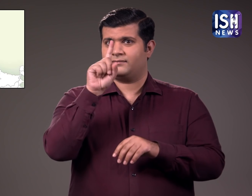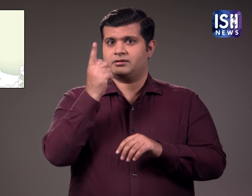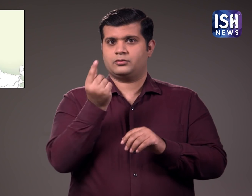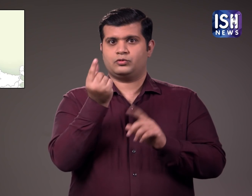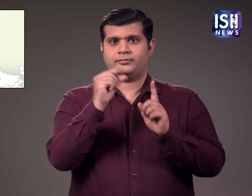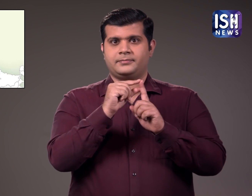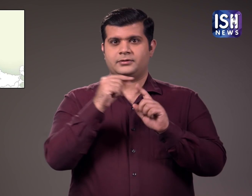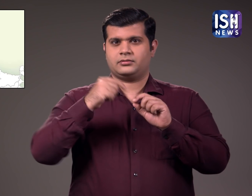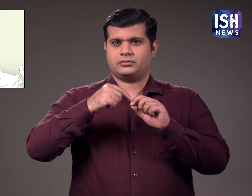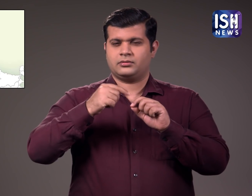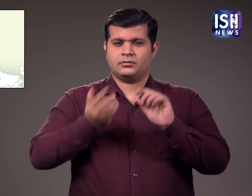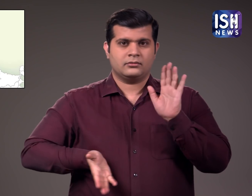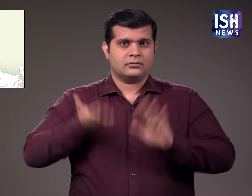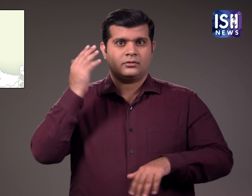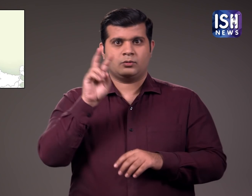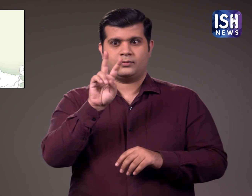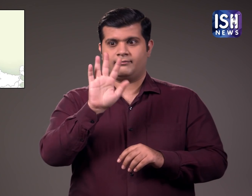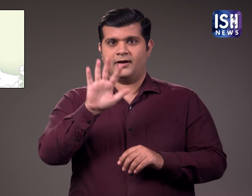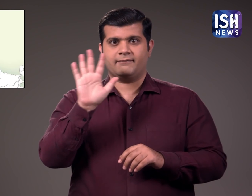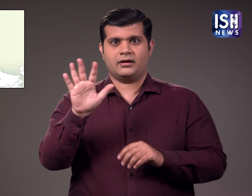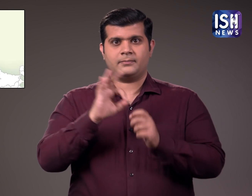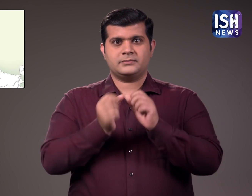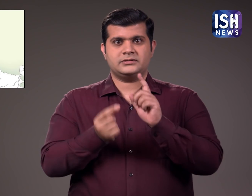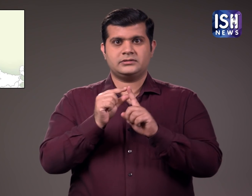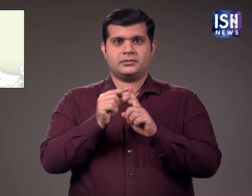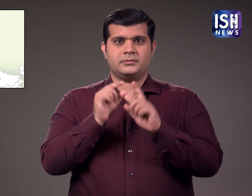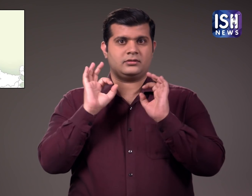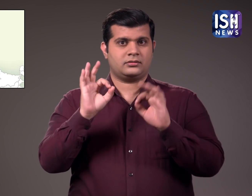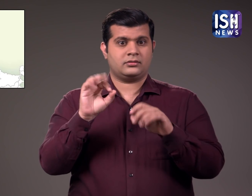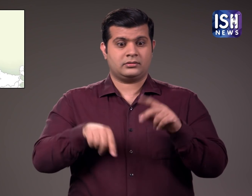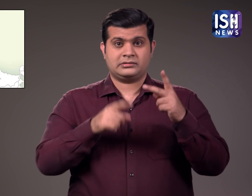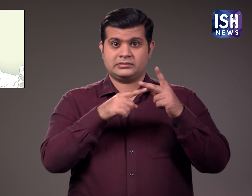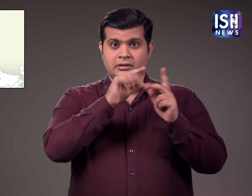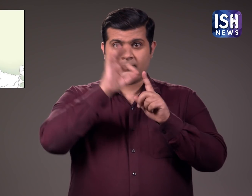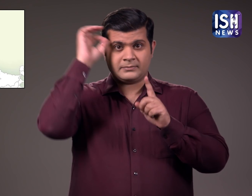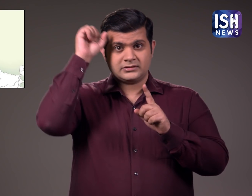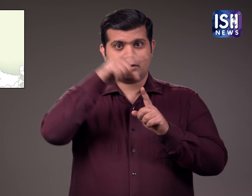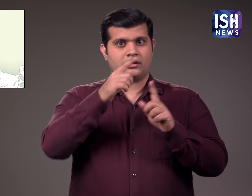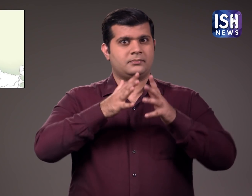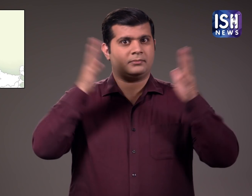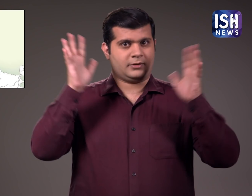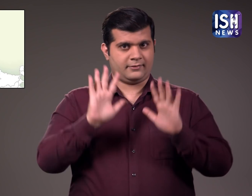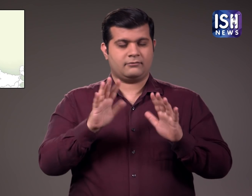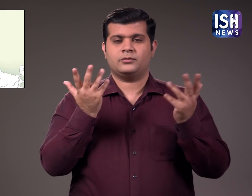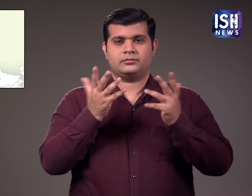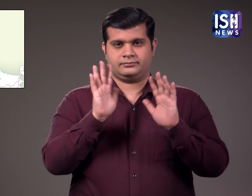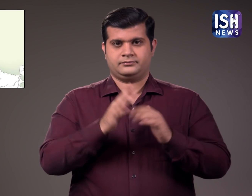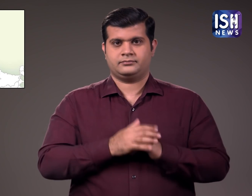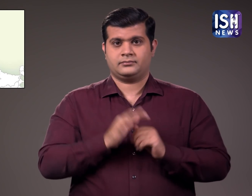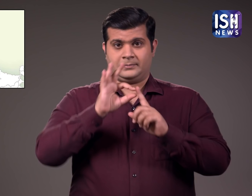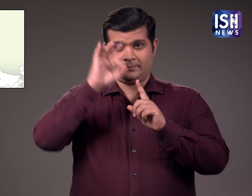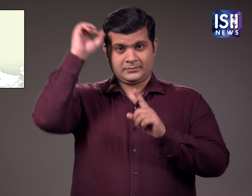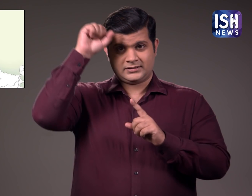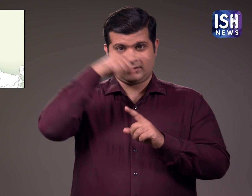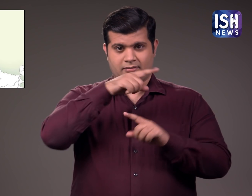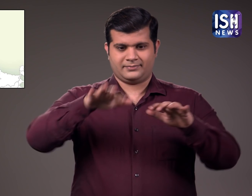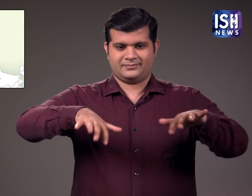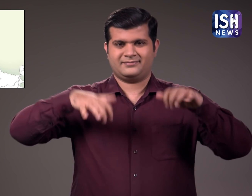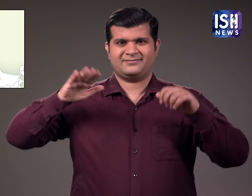255 सीटों के साथ भारी जीत हासिल की है पंजाब में एक और बड़ी जीत हुई है पंजाब में विधानसभा